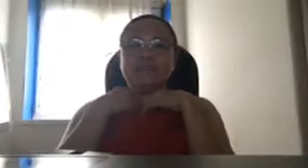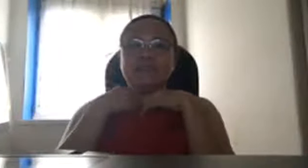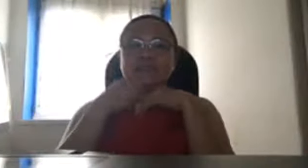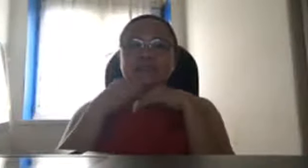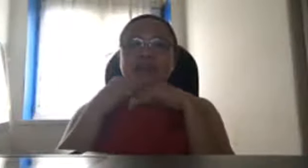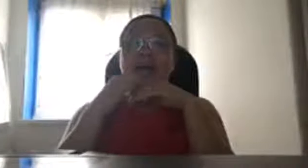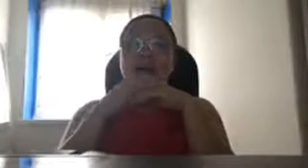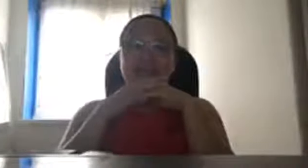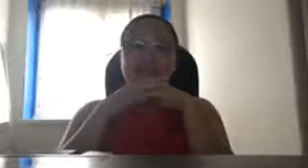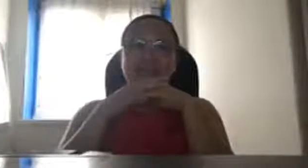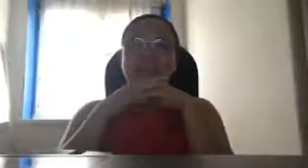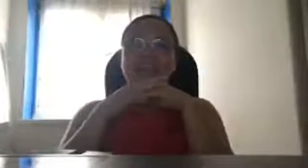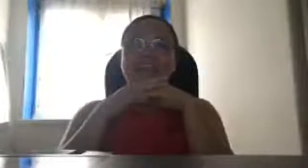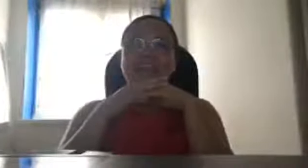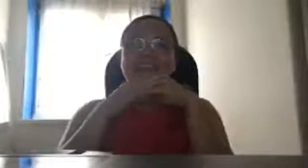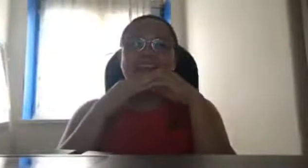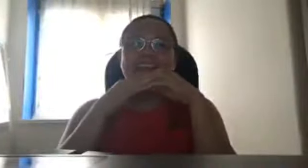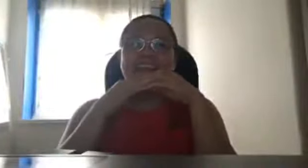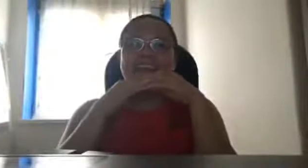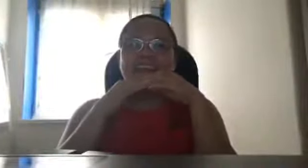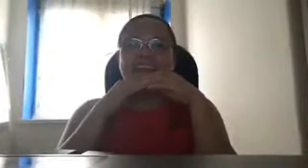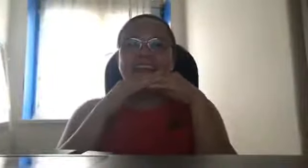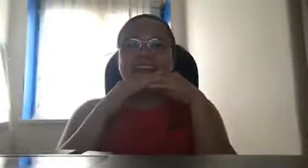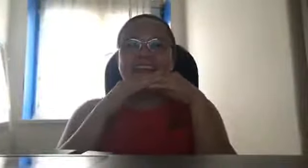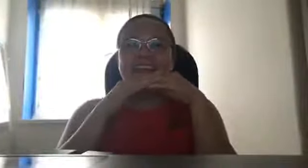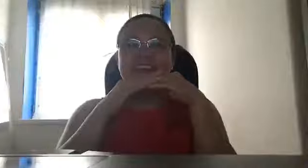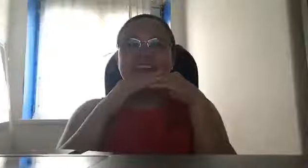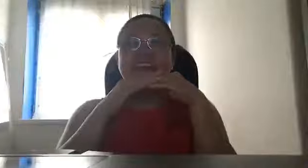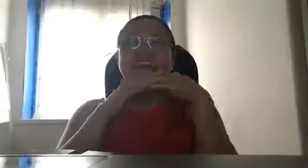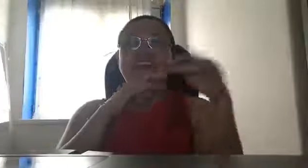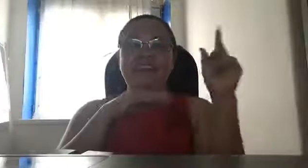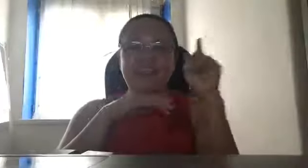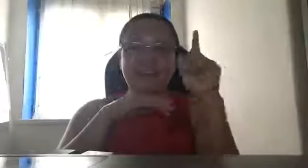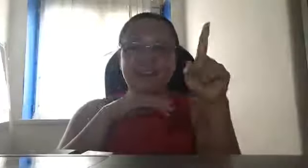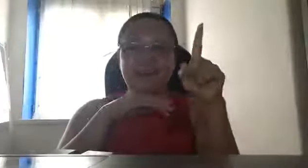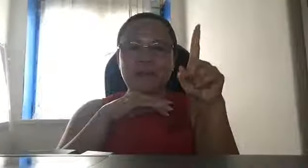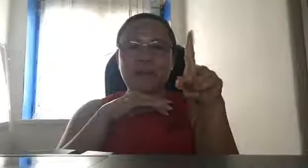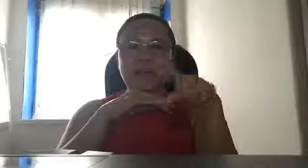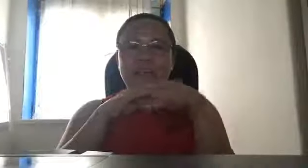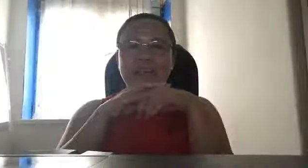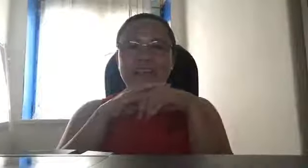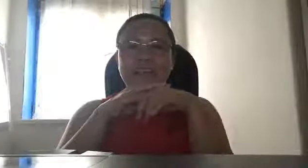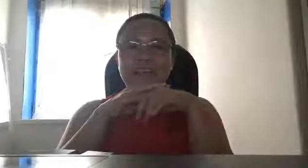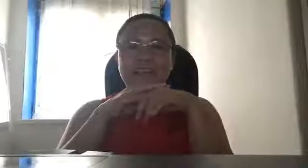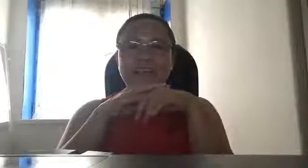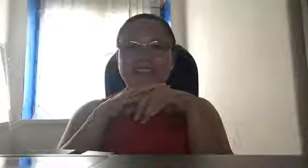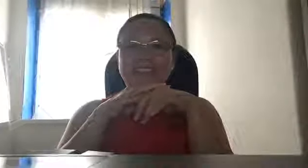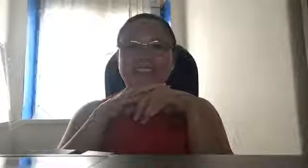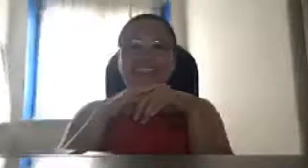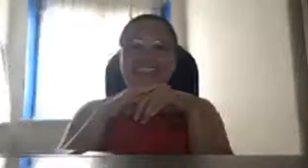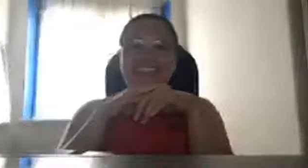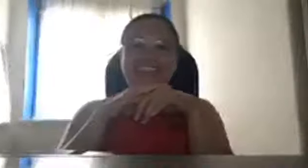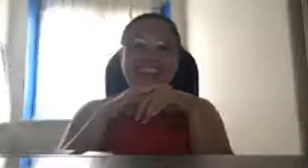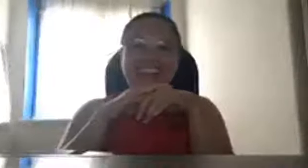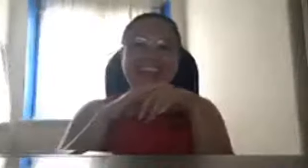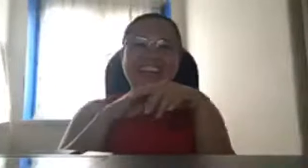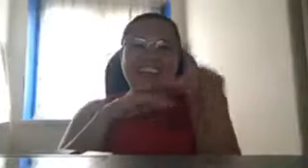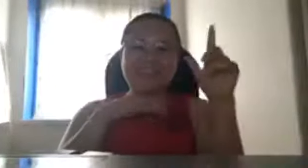dahil isa lang ang magulang hindi